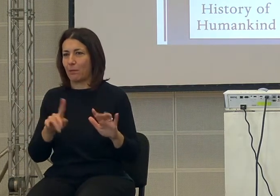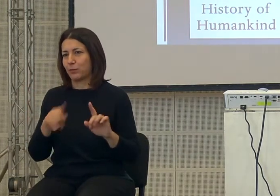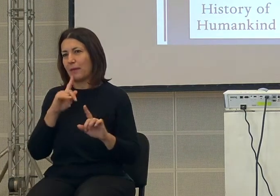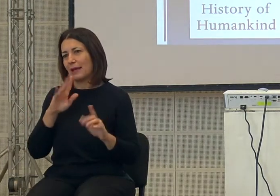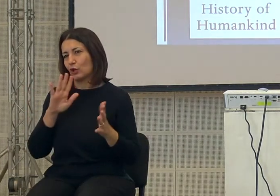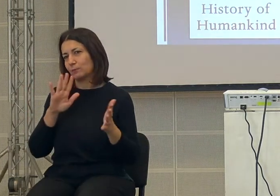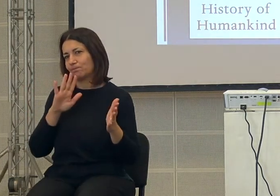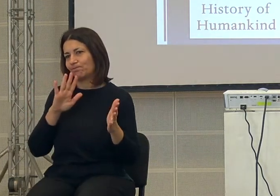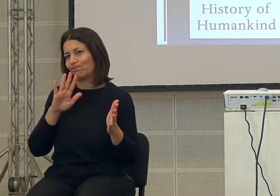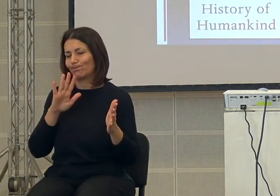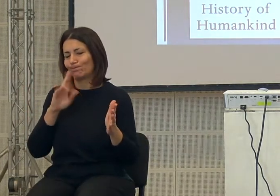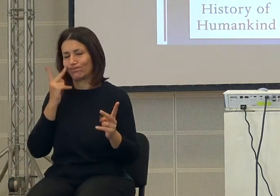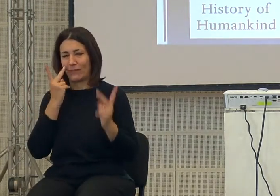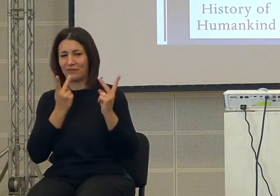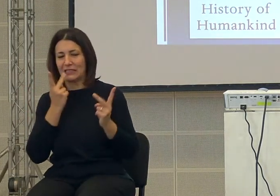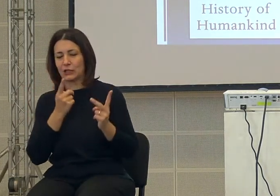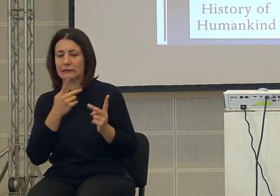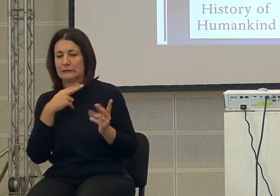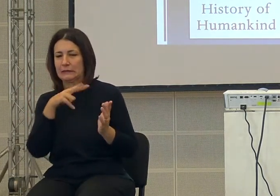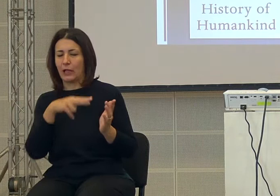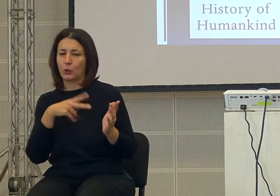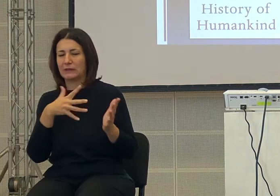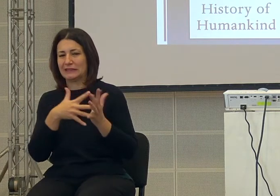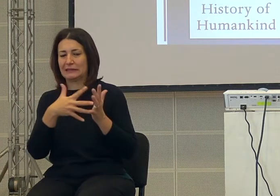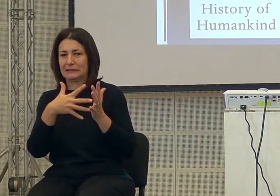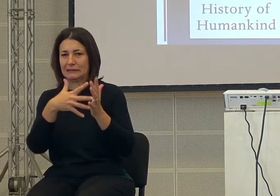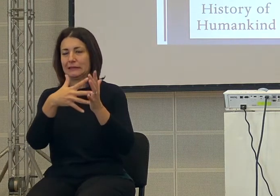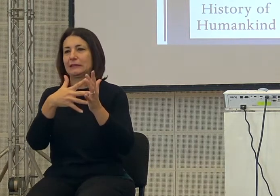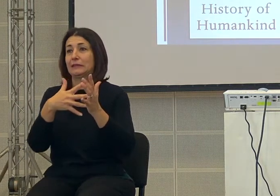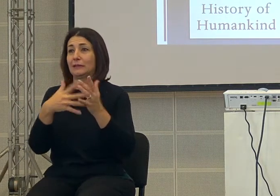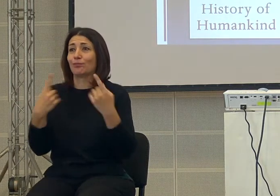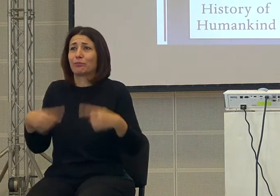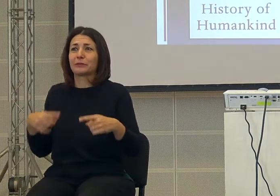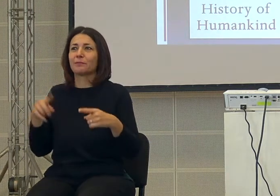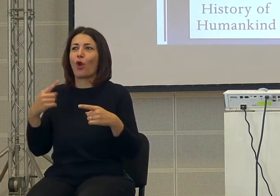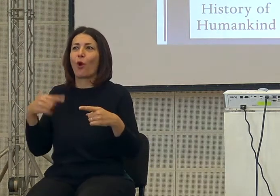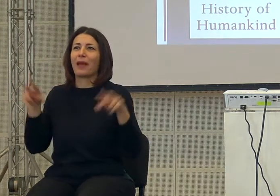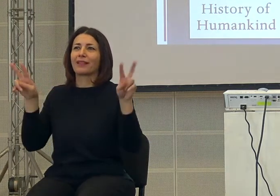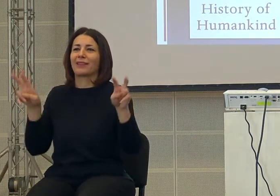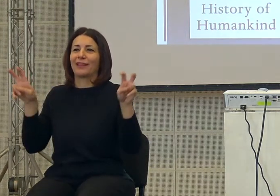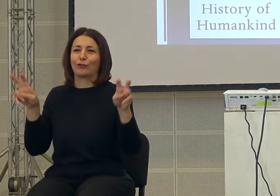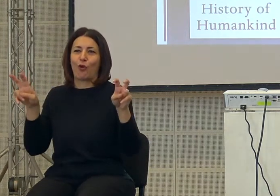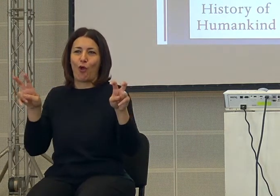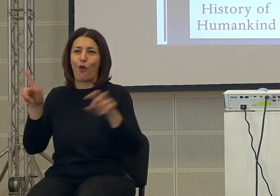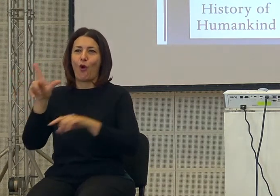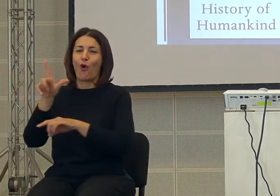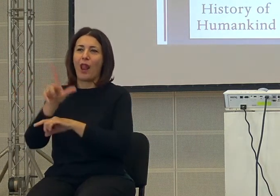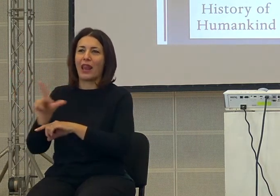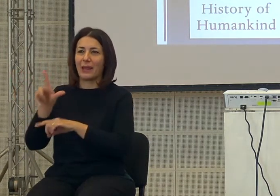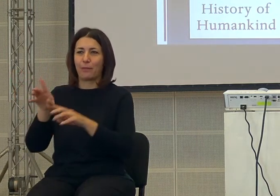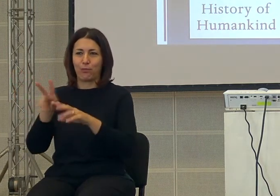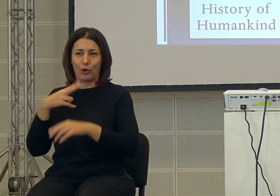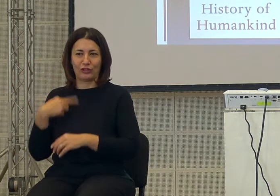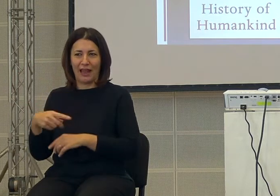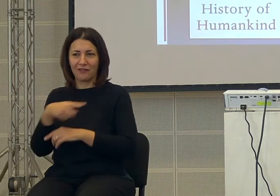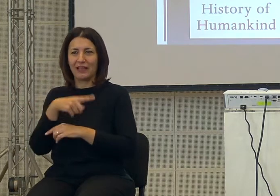previsto criticamente e questo fa capire anche un po' quanto sia difficile il libro della vita perché la vita cambia, libri